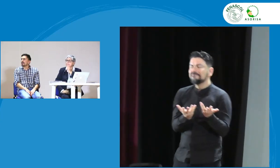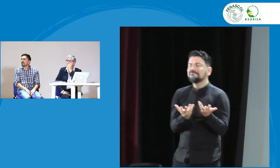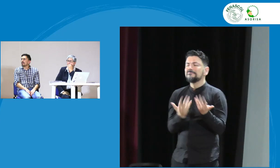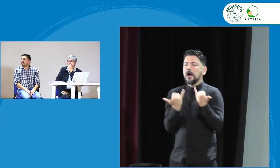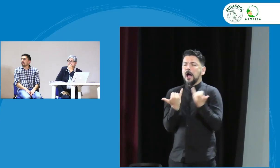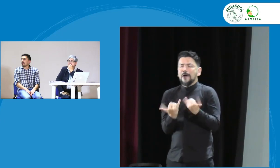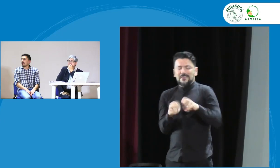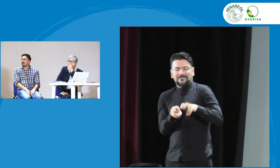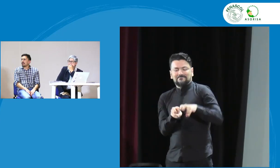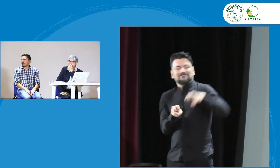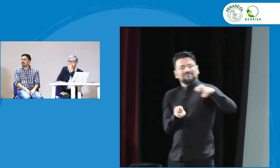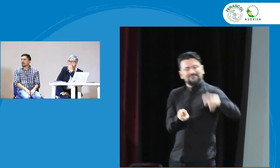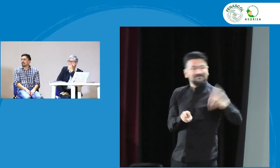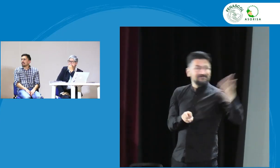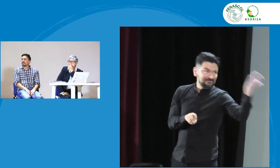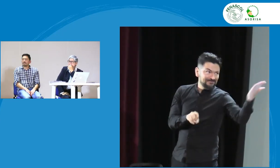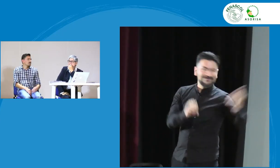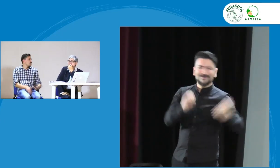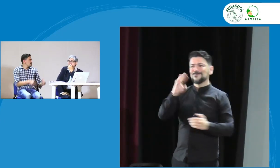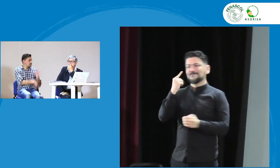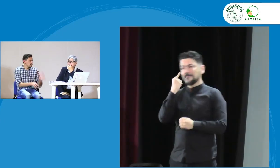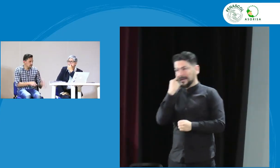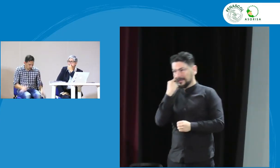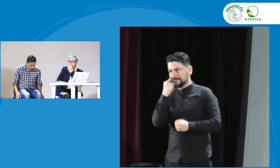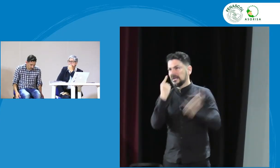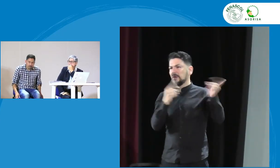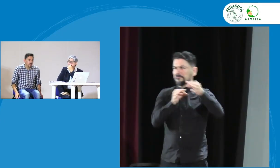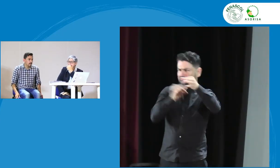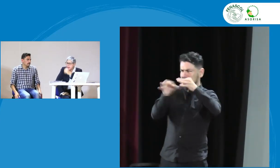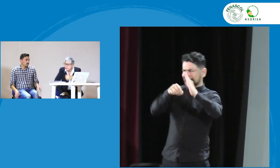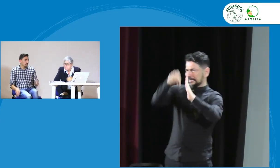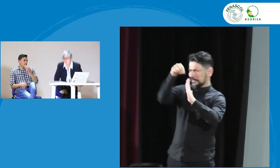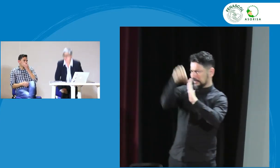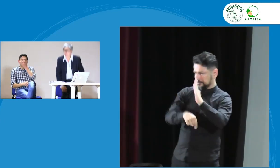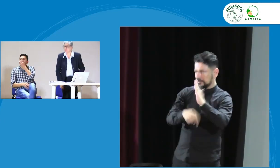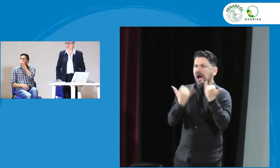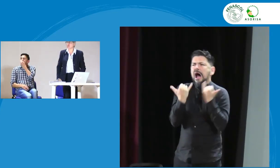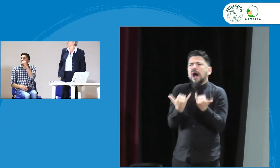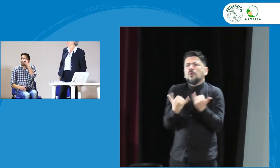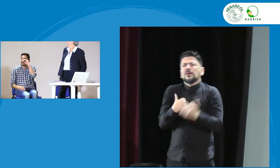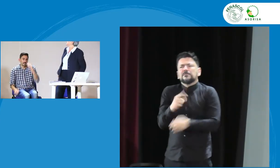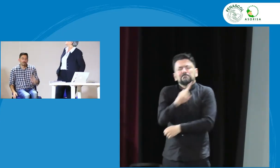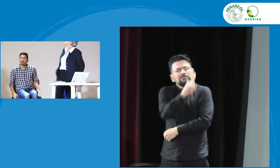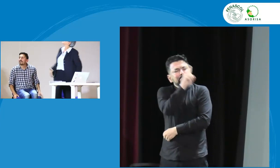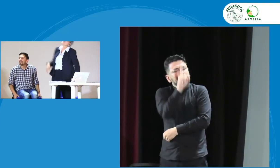Esperemos con el comité cuál va a ser la función. En estos momentos tengo una pregunta para ti.